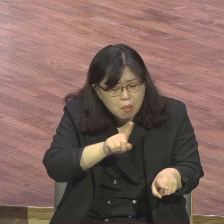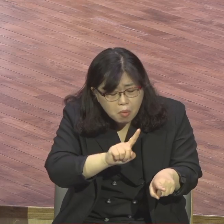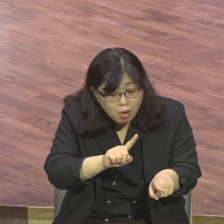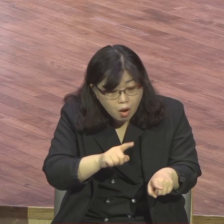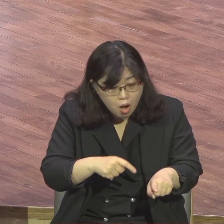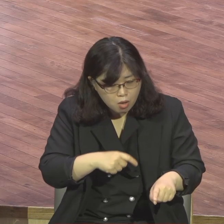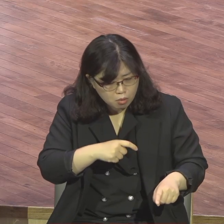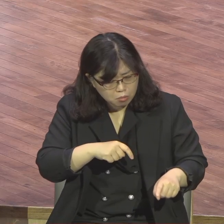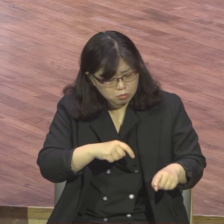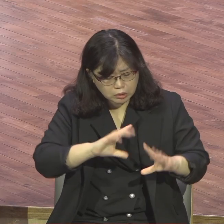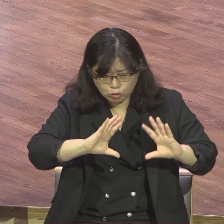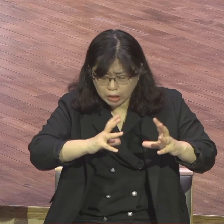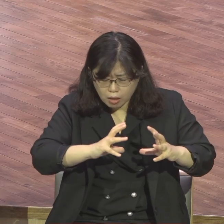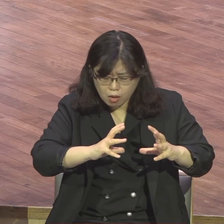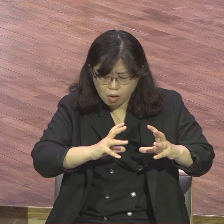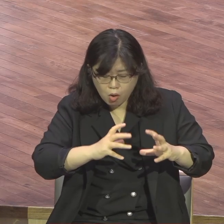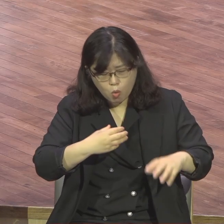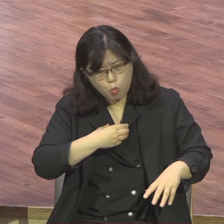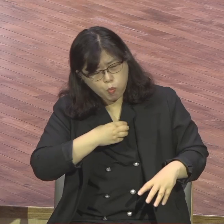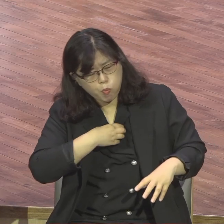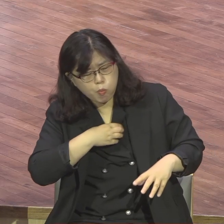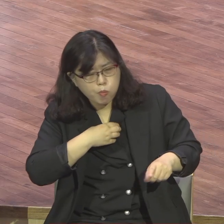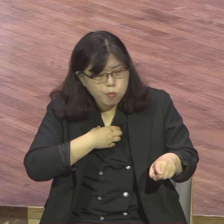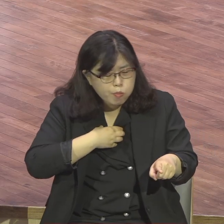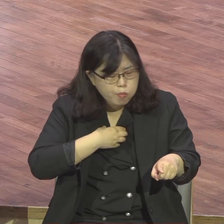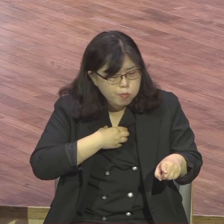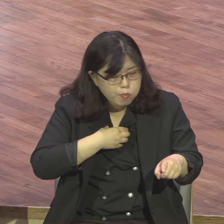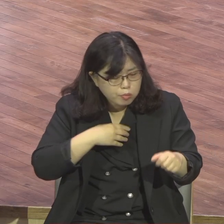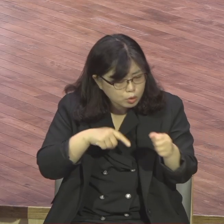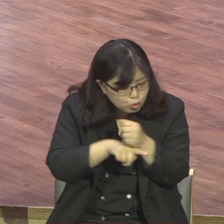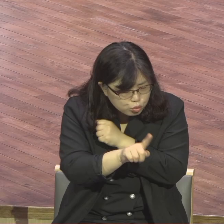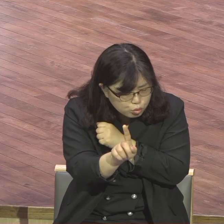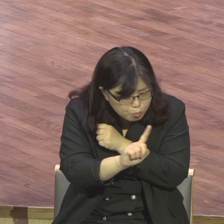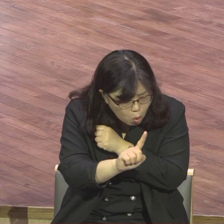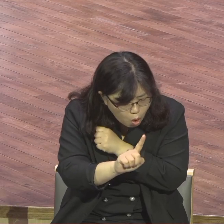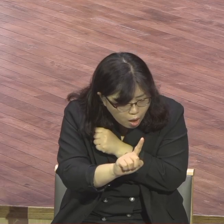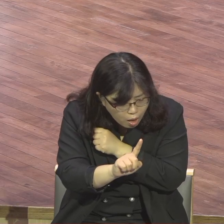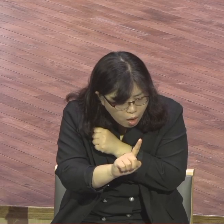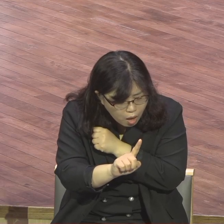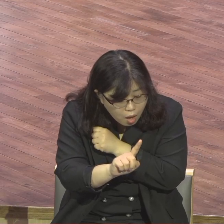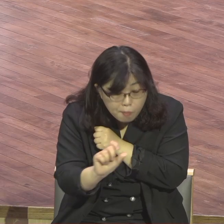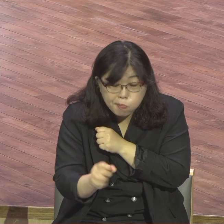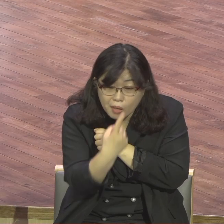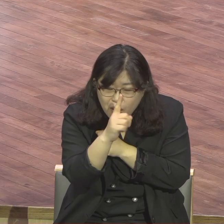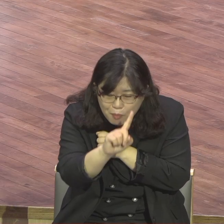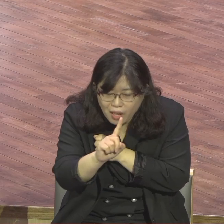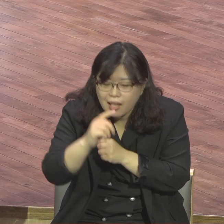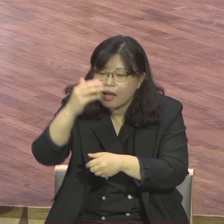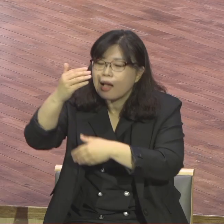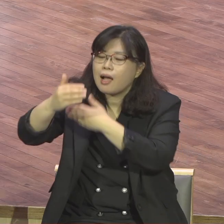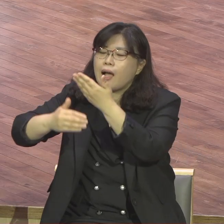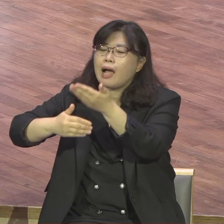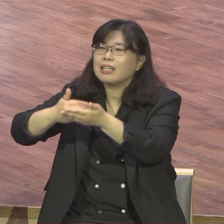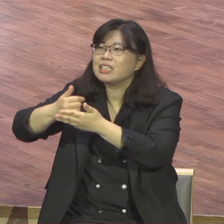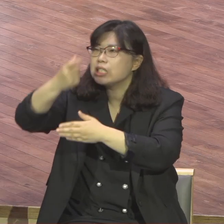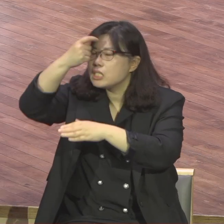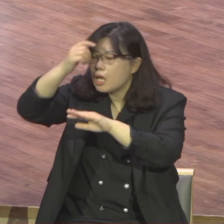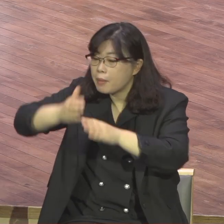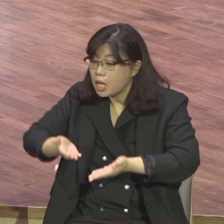하나님 앞에 들은 예배가 무너지니까 총체적으로 그렇게 남국에 빠진 것이다라고 진단이 나와요